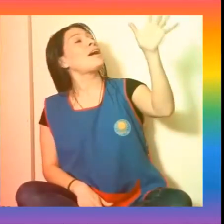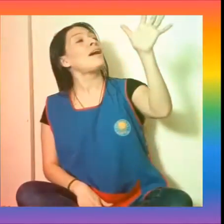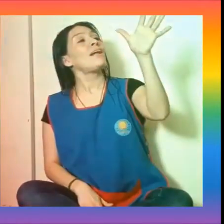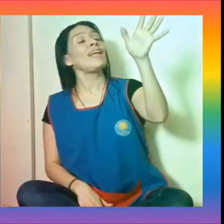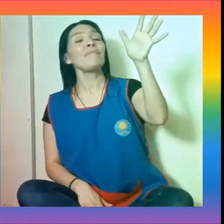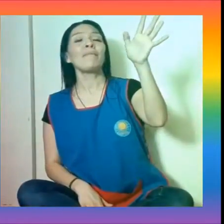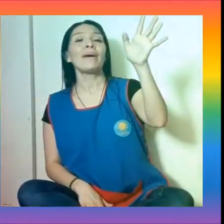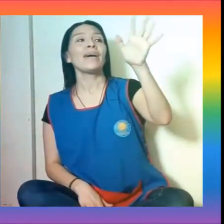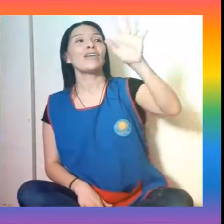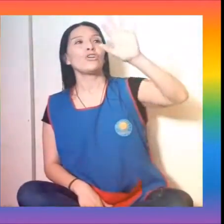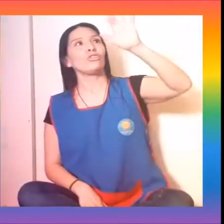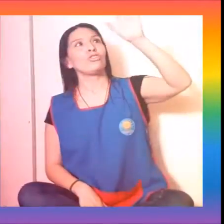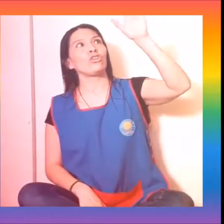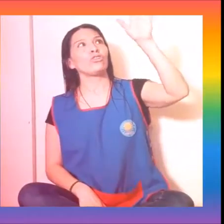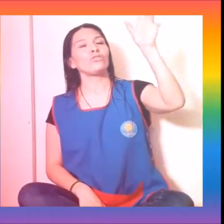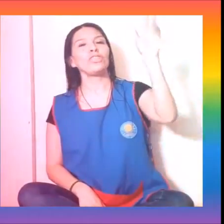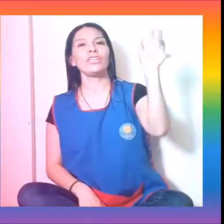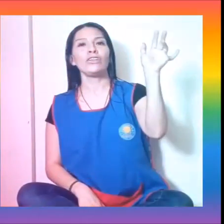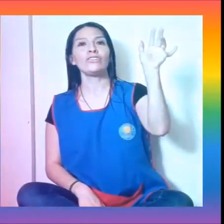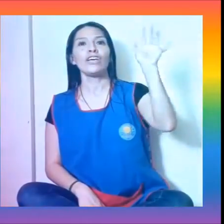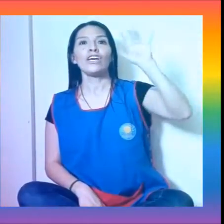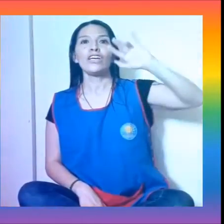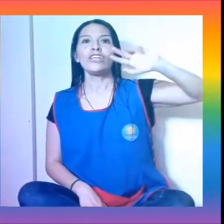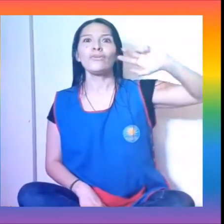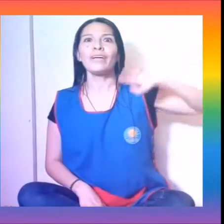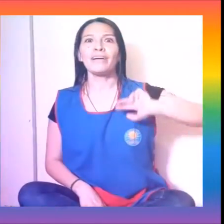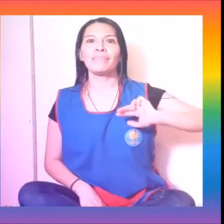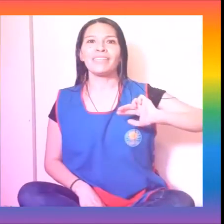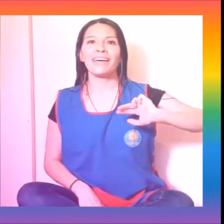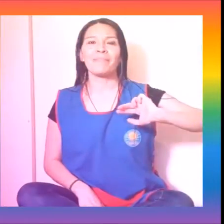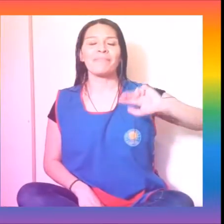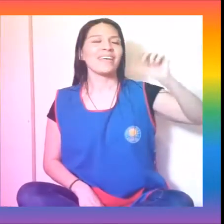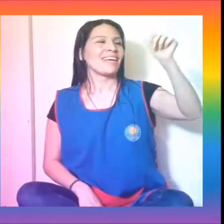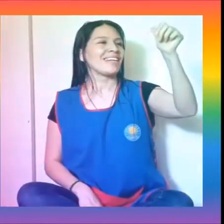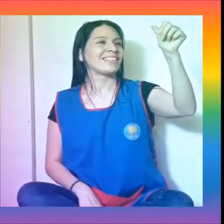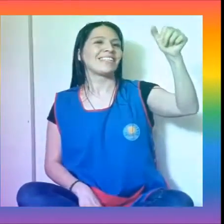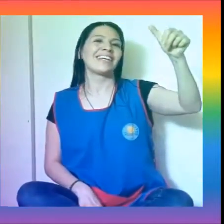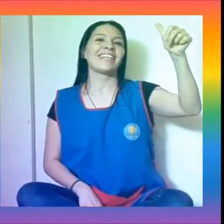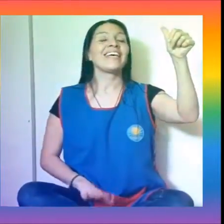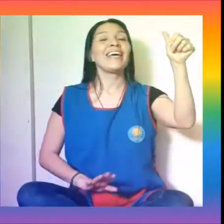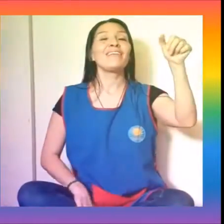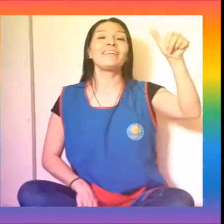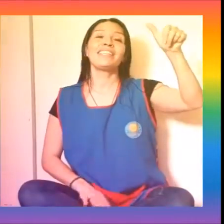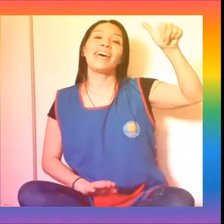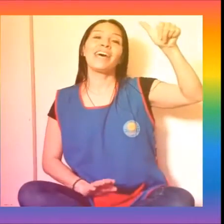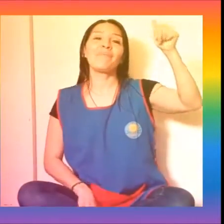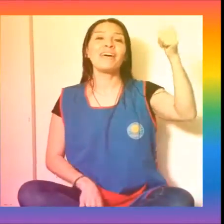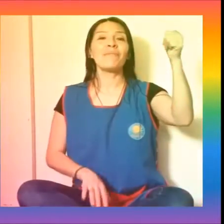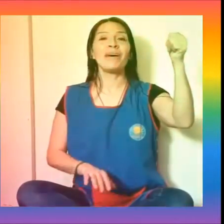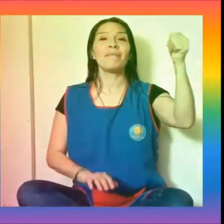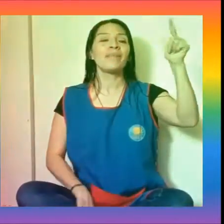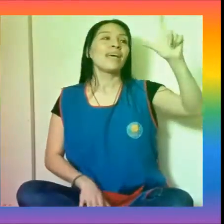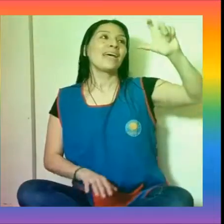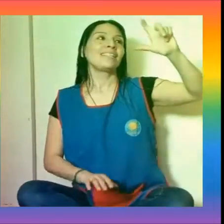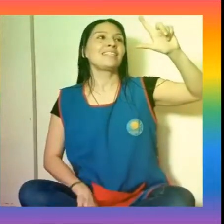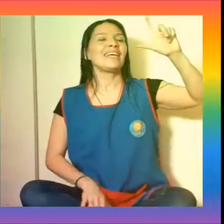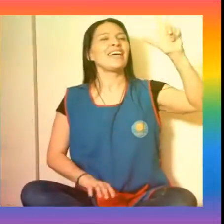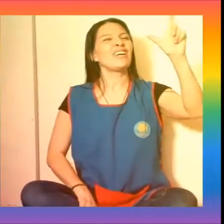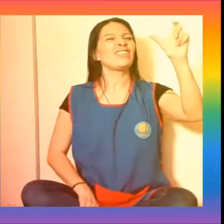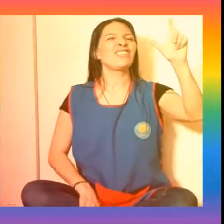la mamá, con todos sus hijitos y un hámster. Este dedo es la mamá, este otro